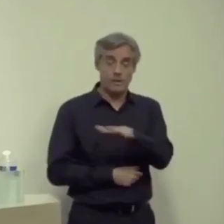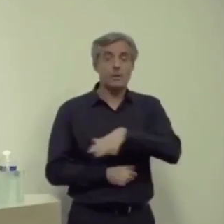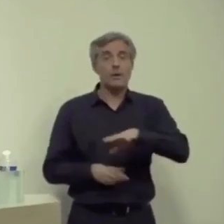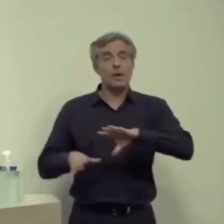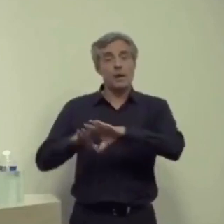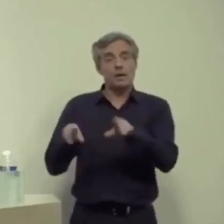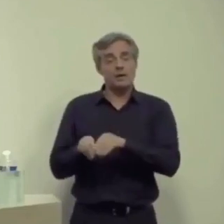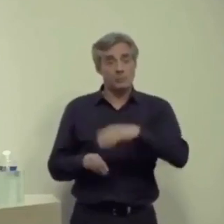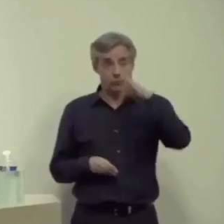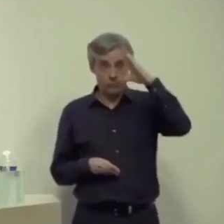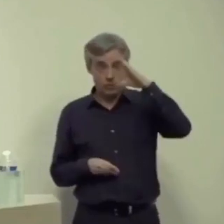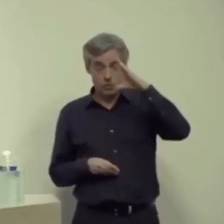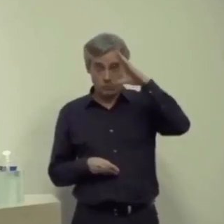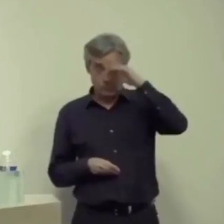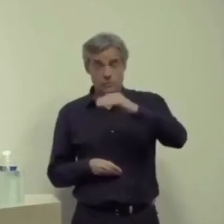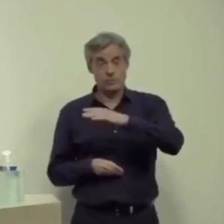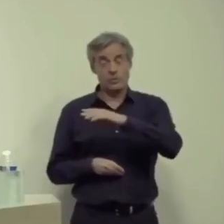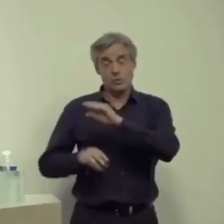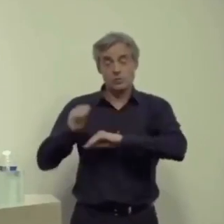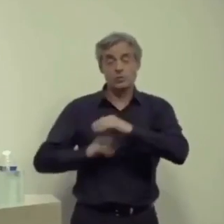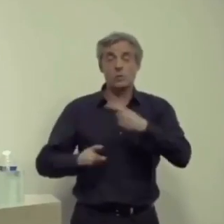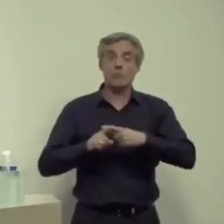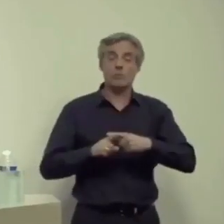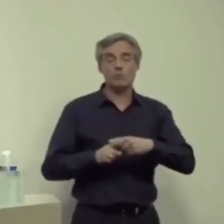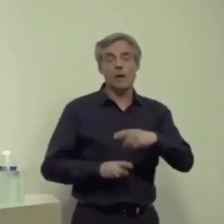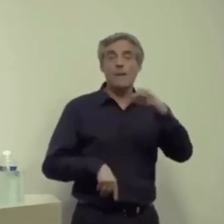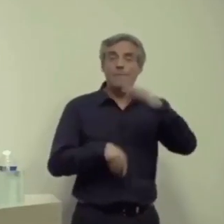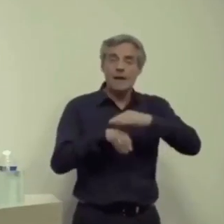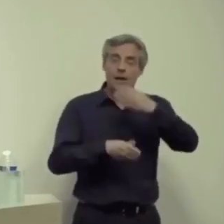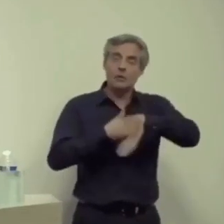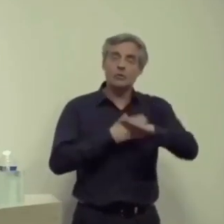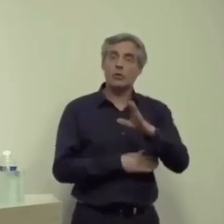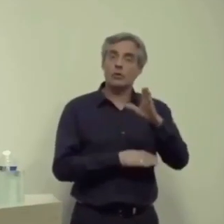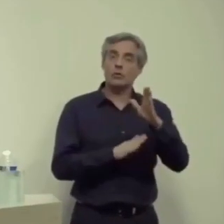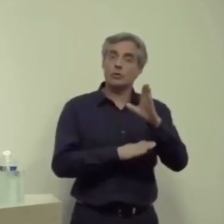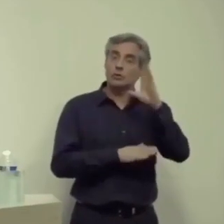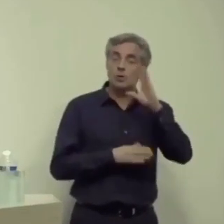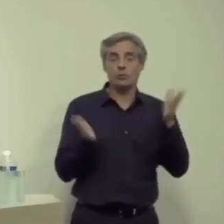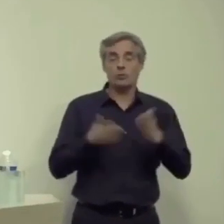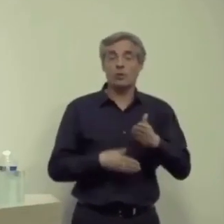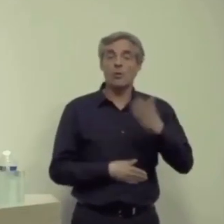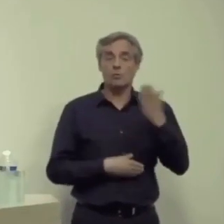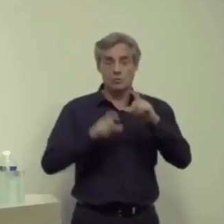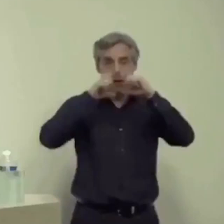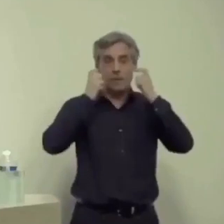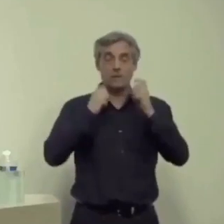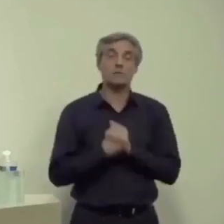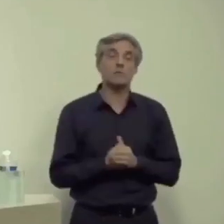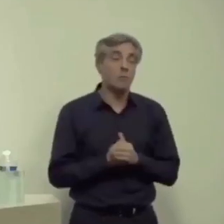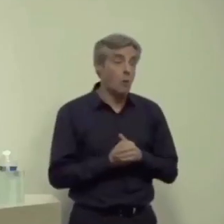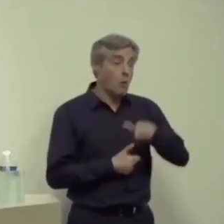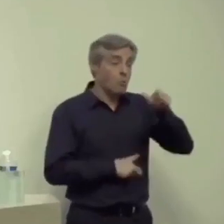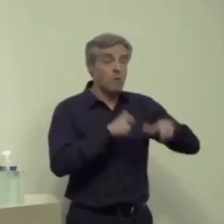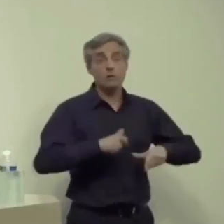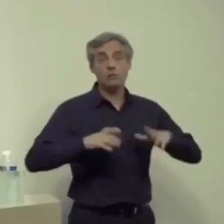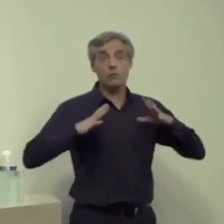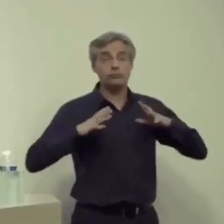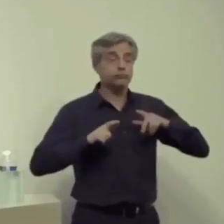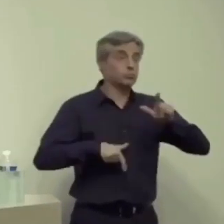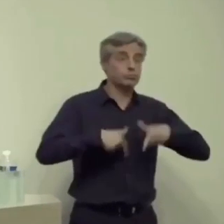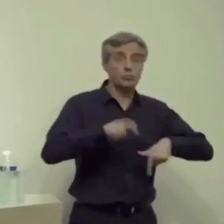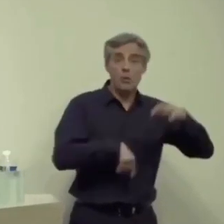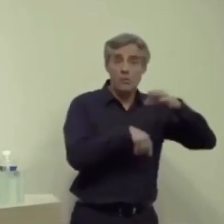soignant et les malades dans leur chambre ont besoin de porter un masque. Pour les personnes qui y circulent, non